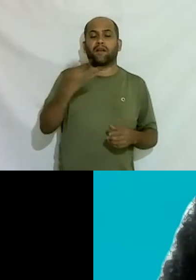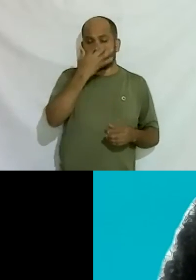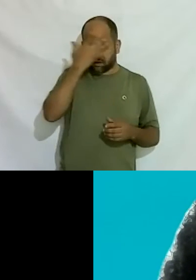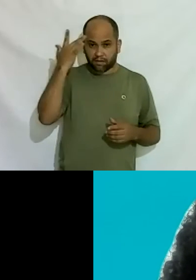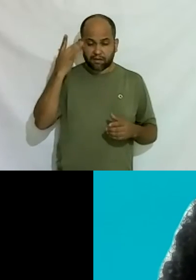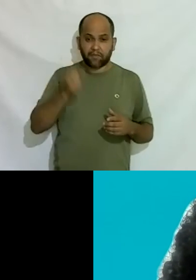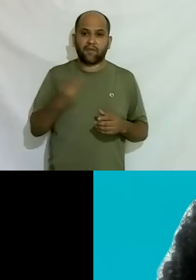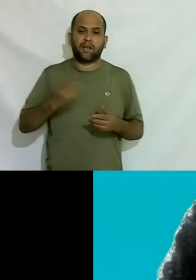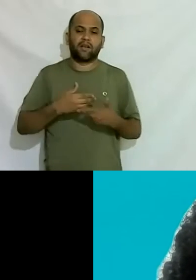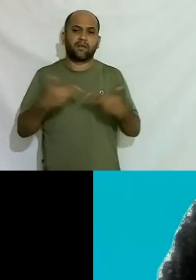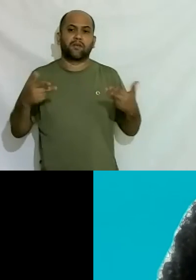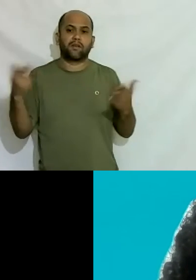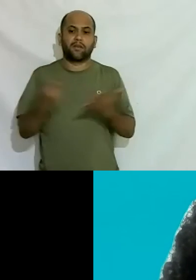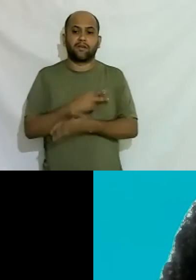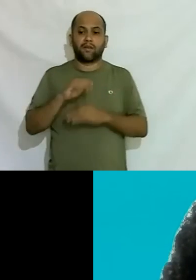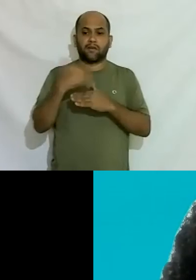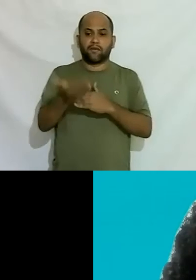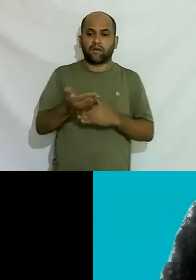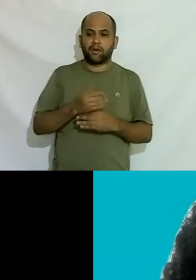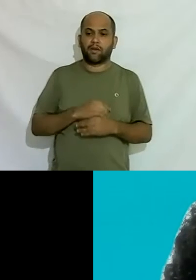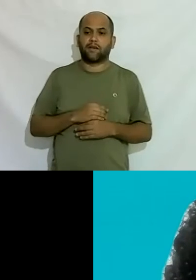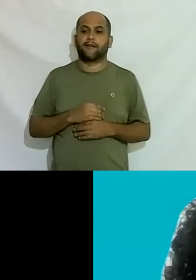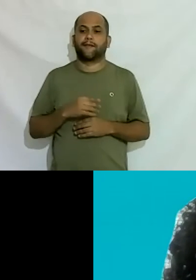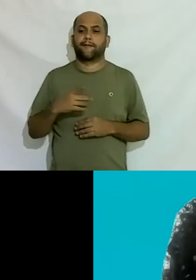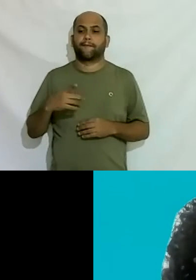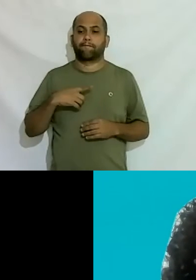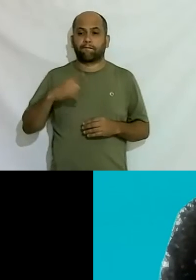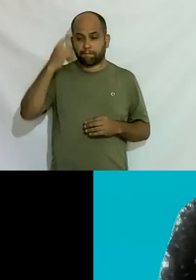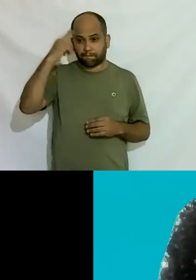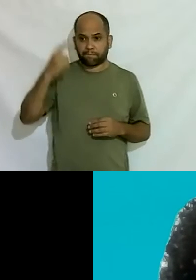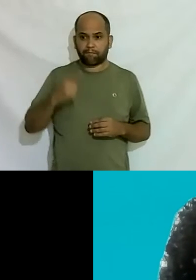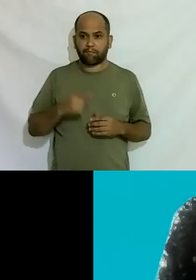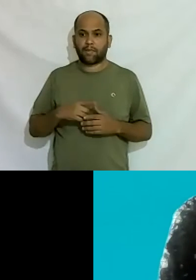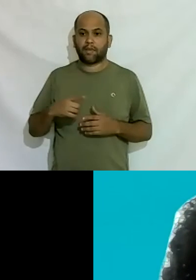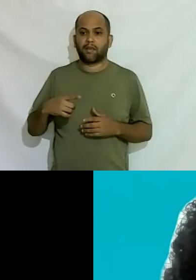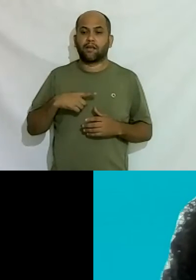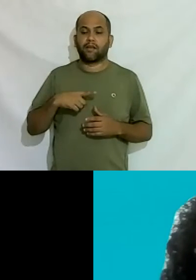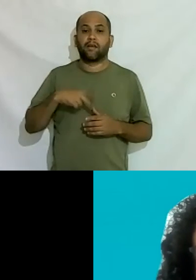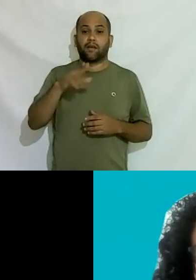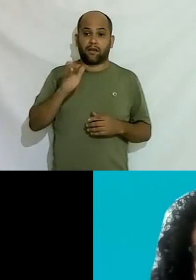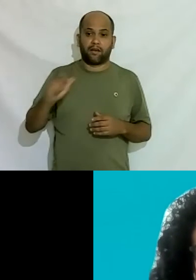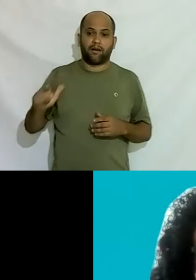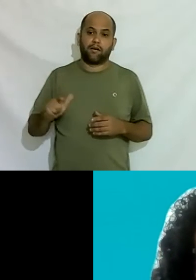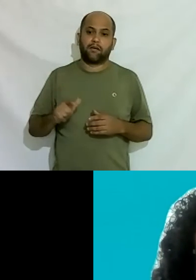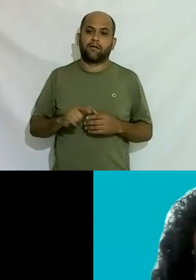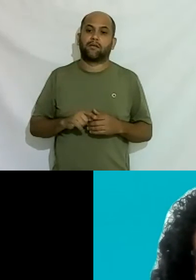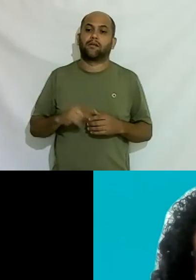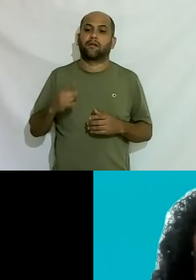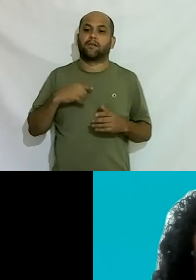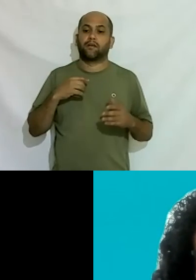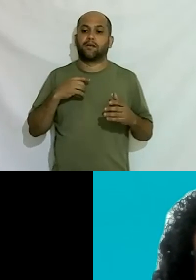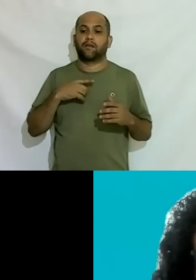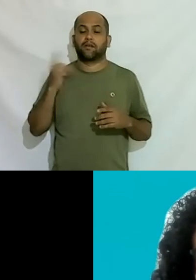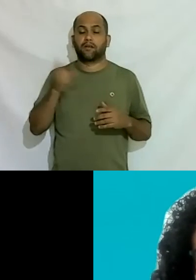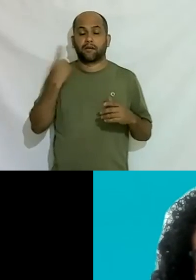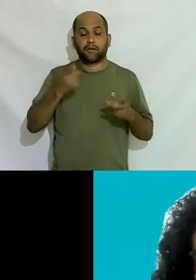fora daquela questão vitimista de que só matam o que é real não estou dizendo que não matam porque a gente vê